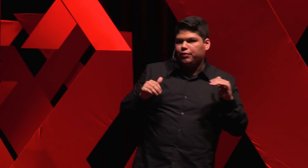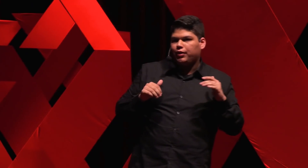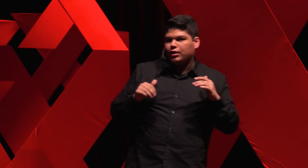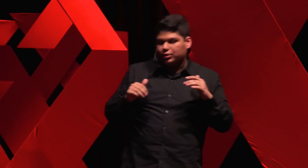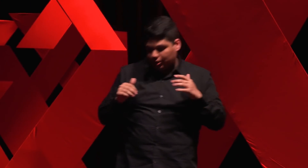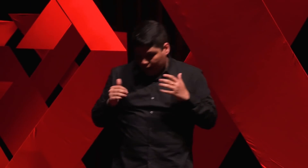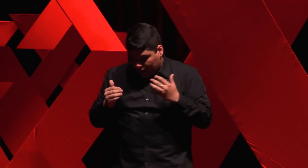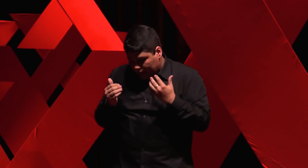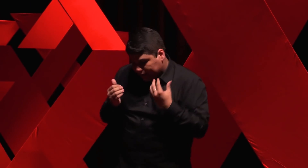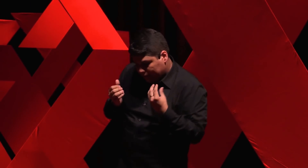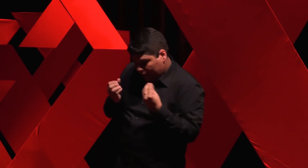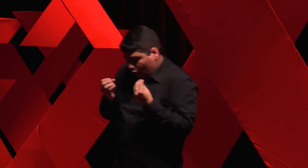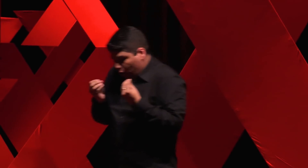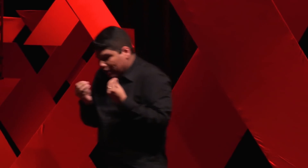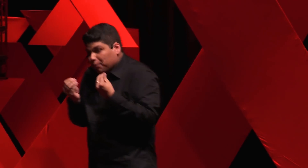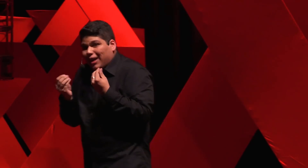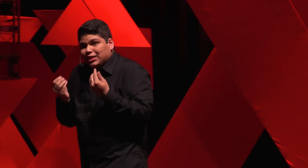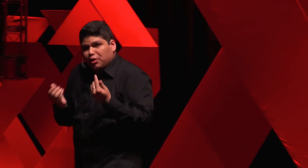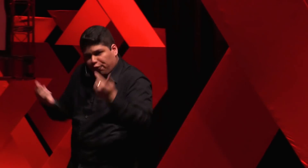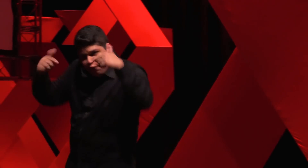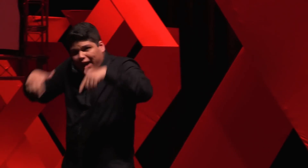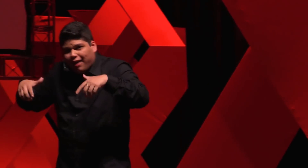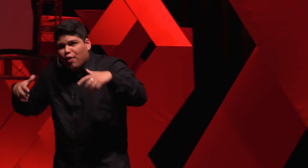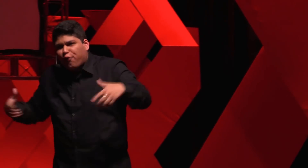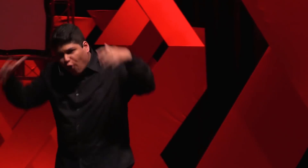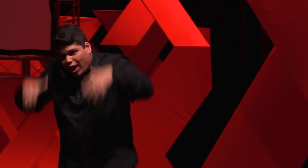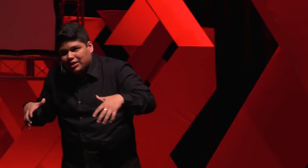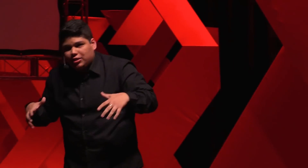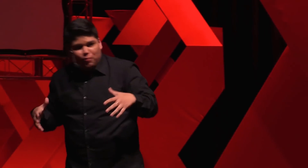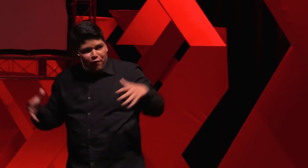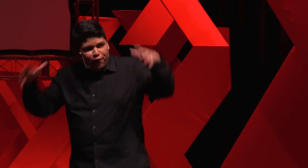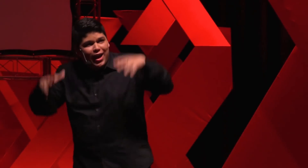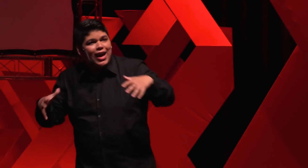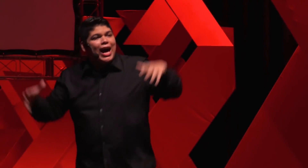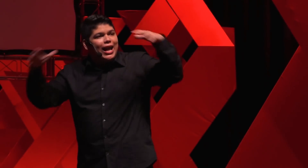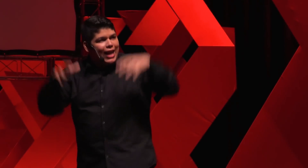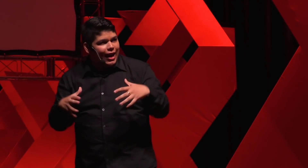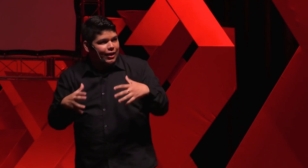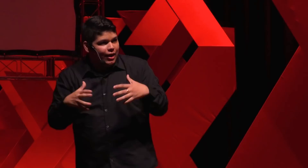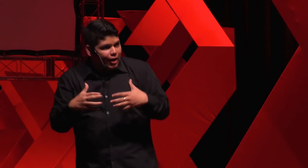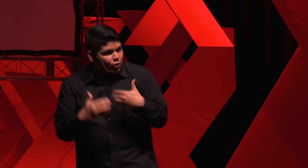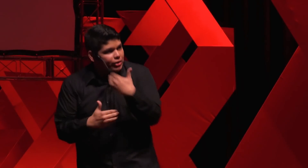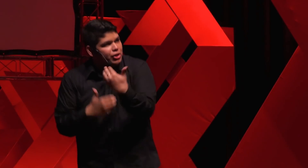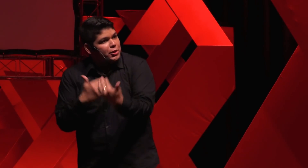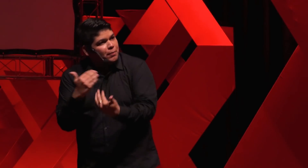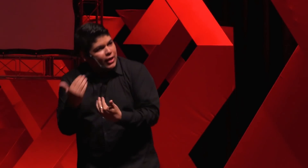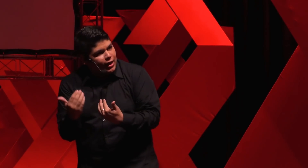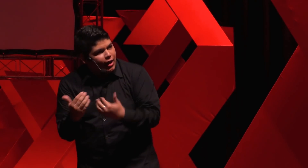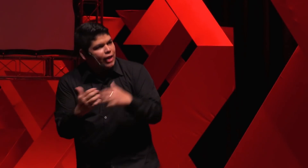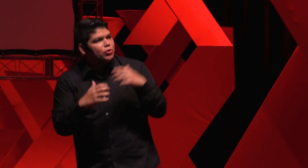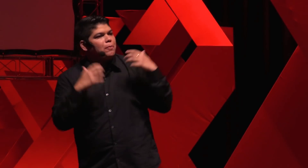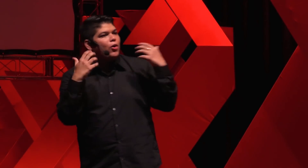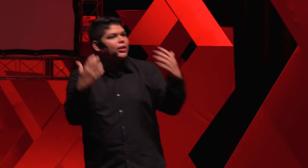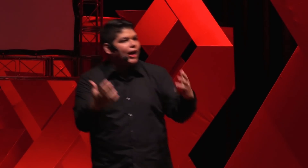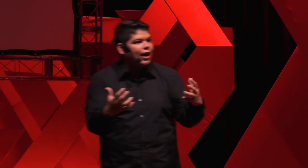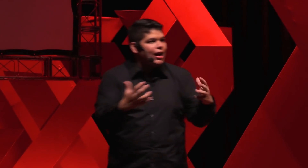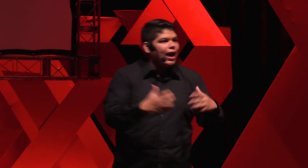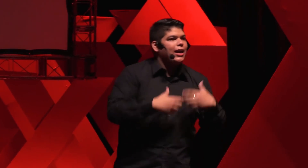viventes. E assim, uma espécie de fé forte, de uma fé alegre, que os inspira a suportar, a